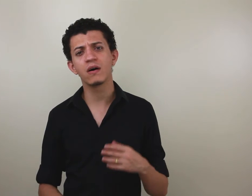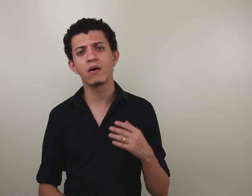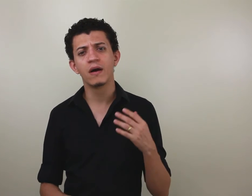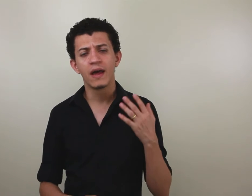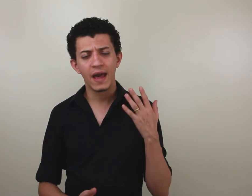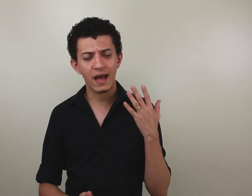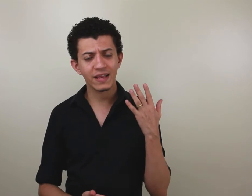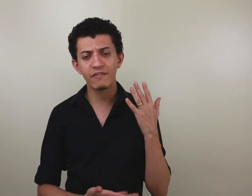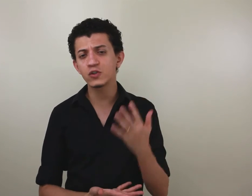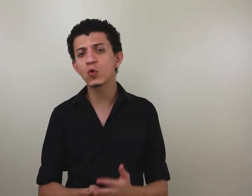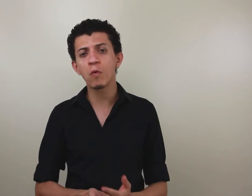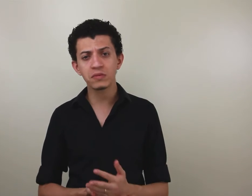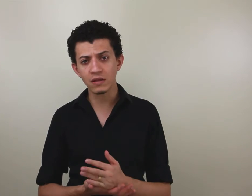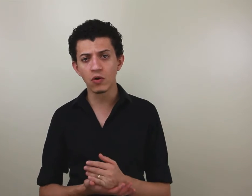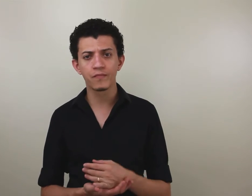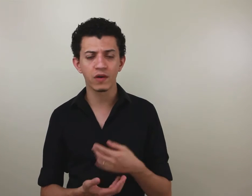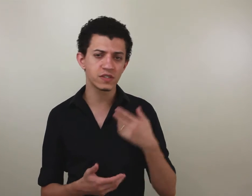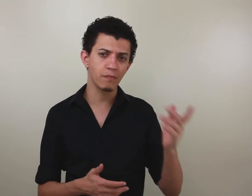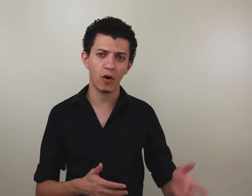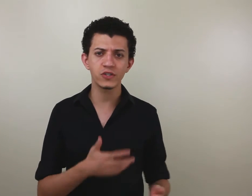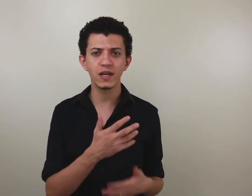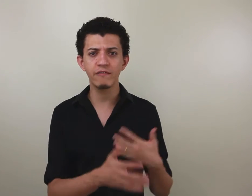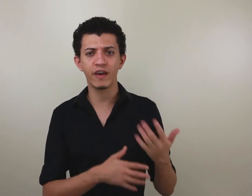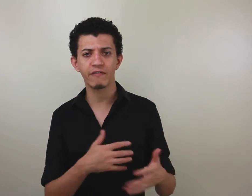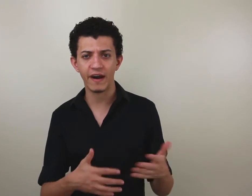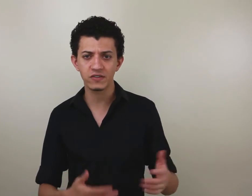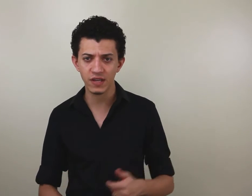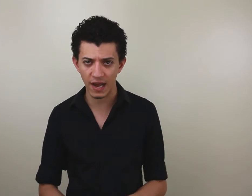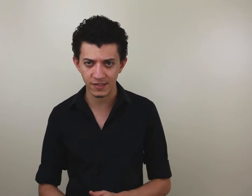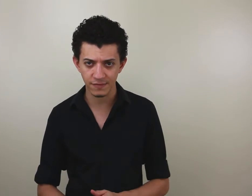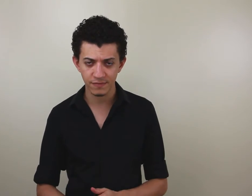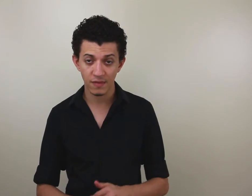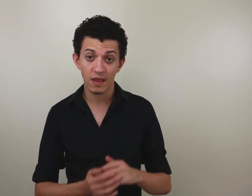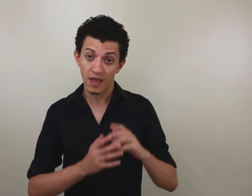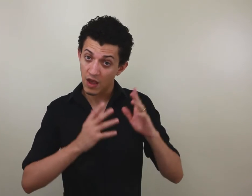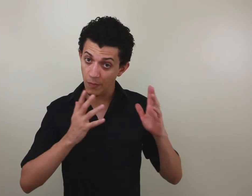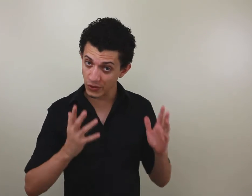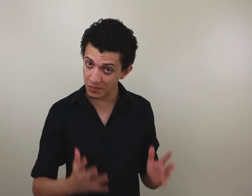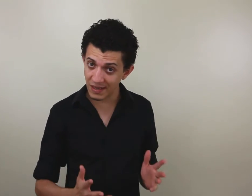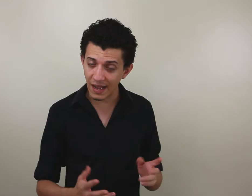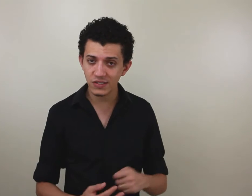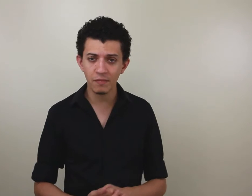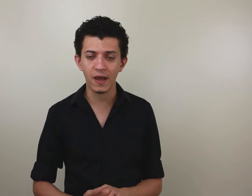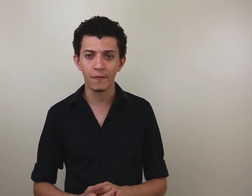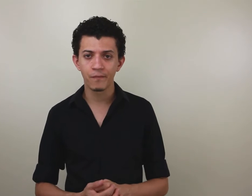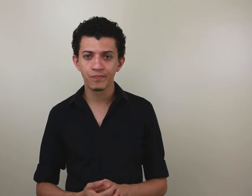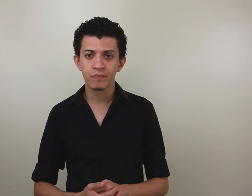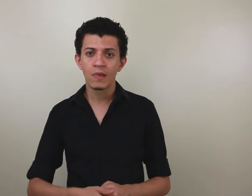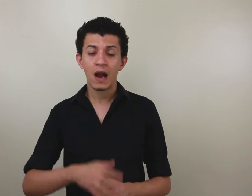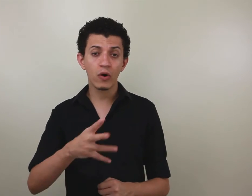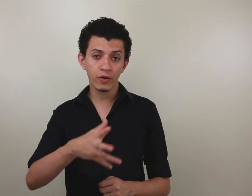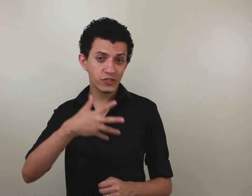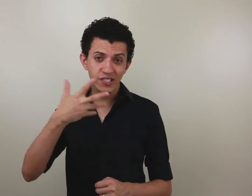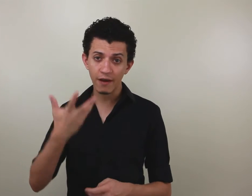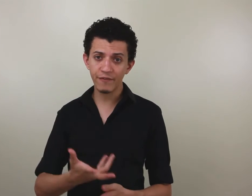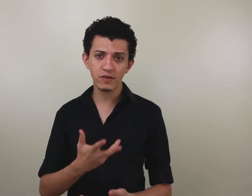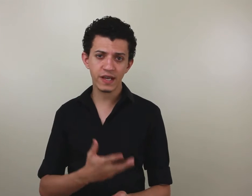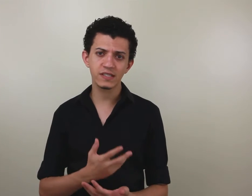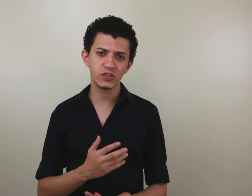através de um computador. Então, você pode ali ver vários sinais. É uma possibilidade também. Agora, os desafios que esse